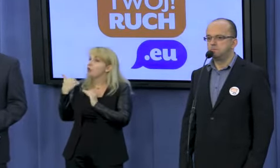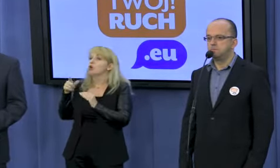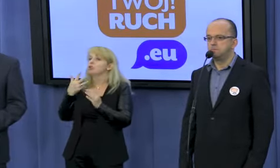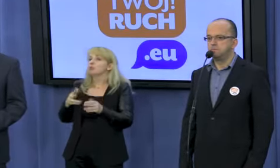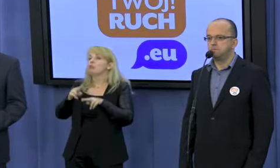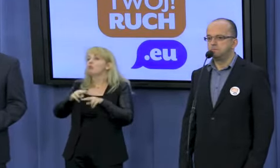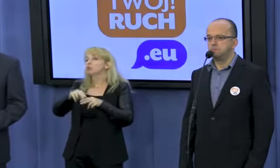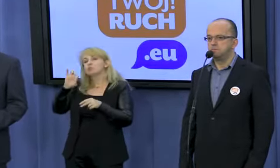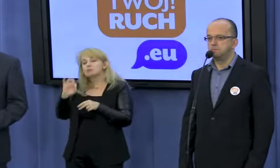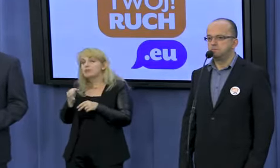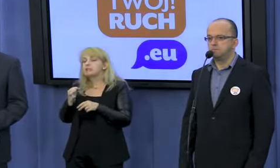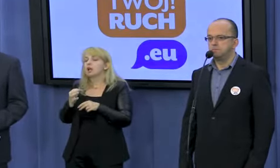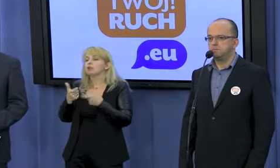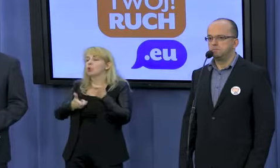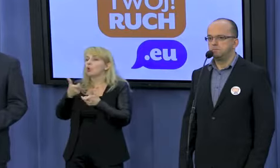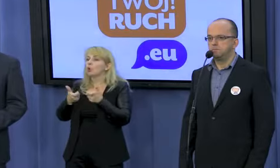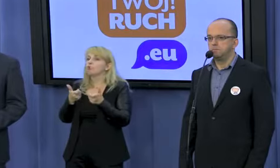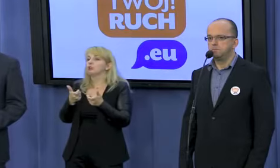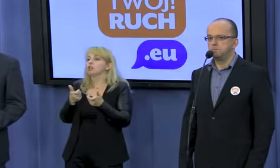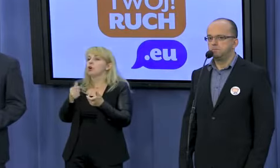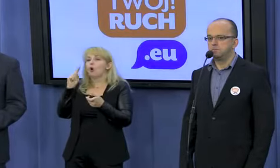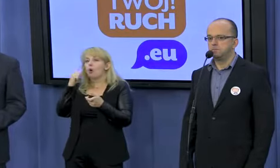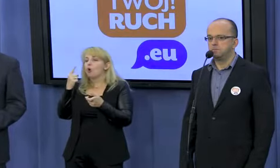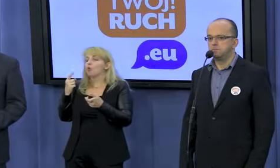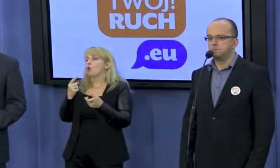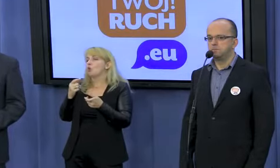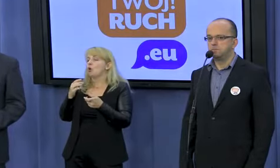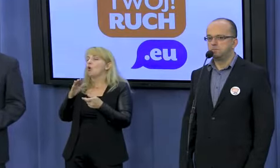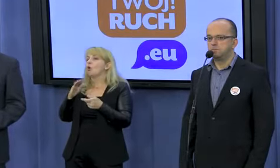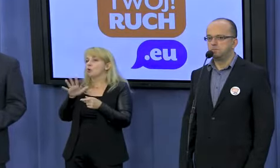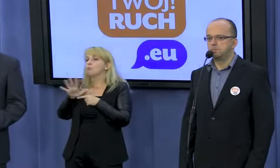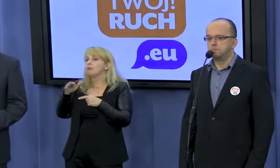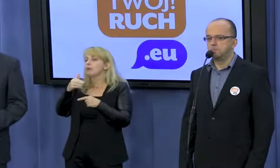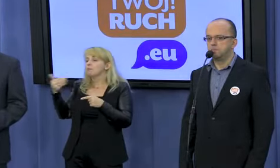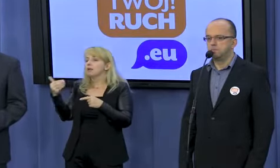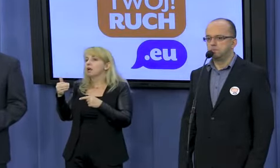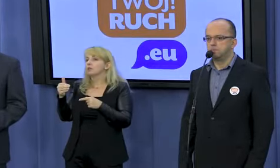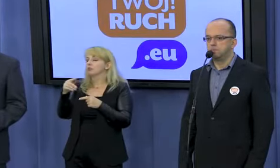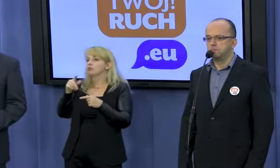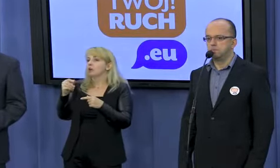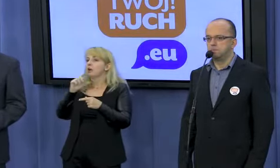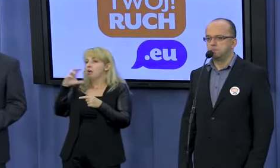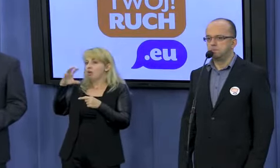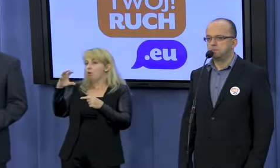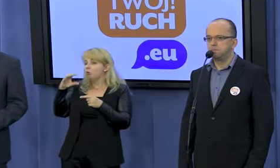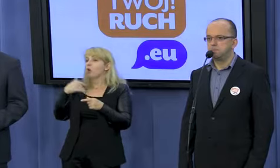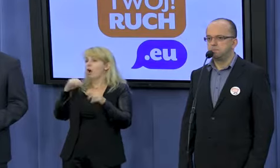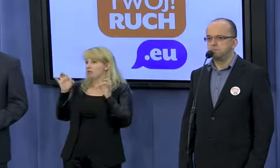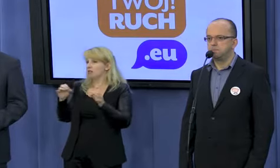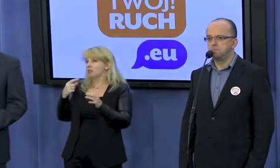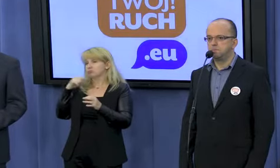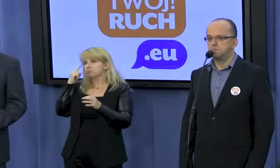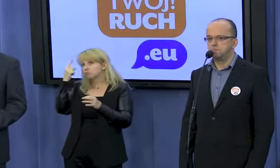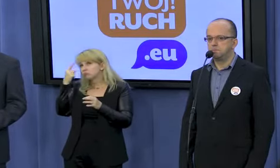miliardów euro, ponieważ ofiar w Polsce, księży pedofilii na przestrzeni kilkudziesięciu lat może być nawet 300 tysięcy. W